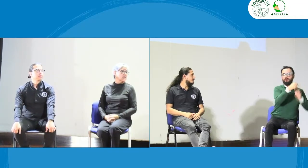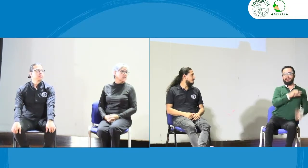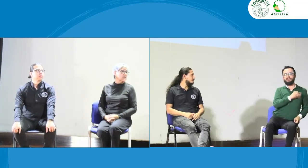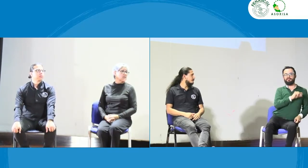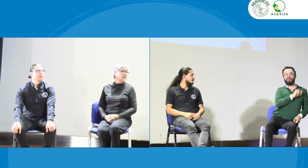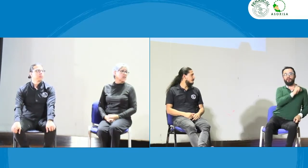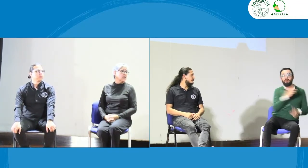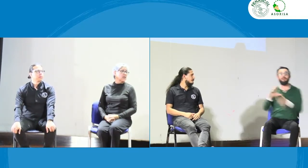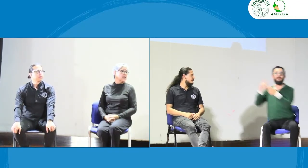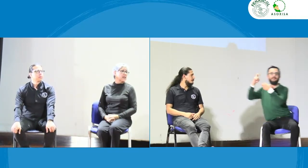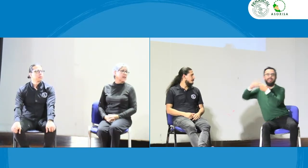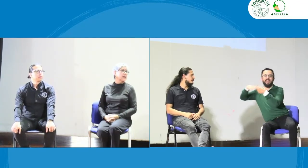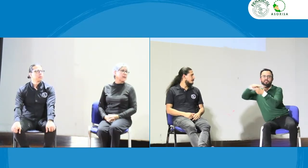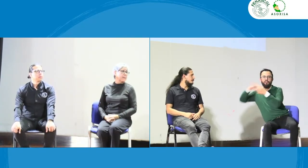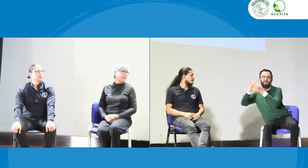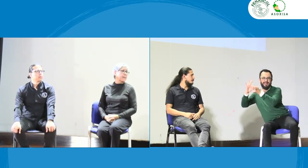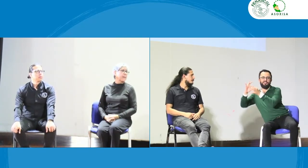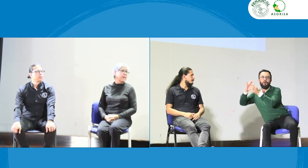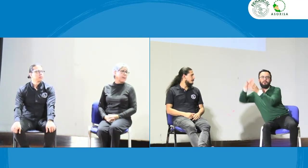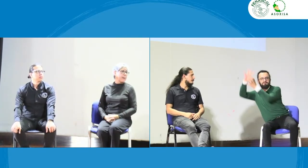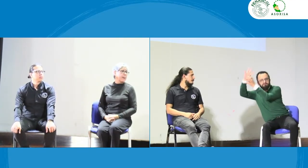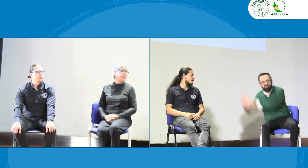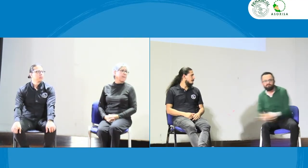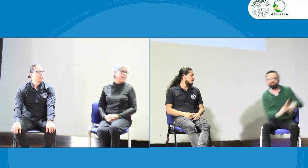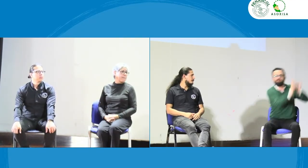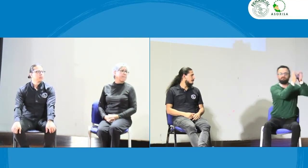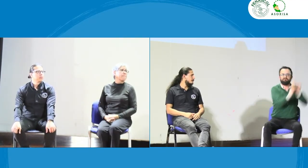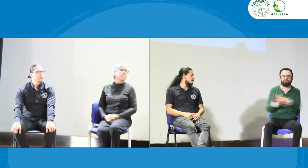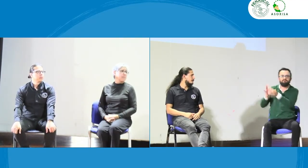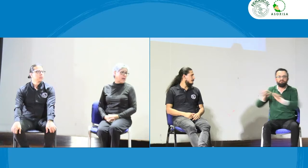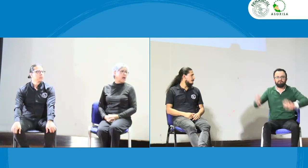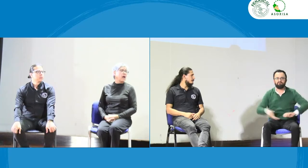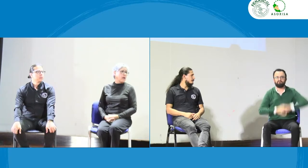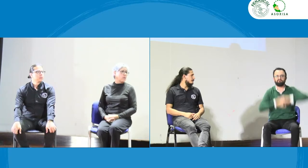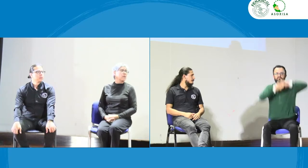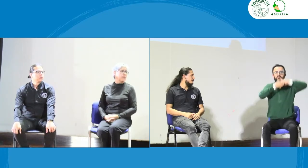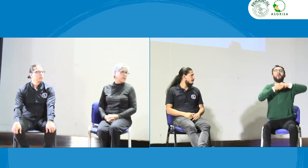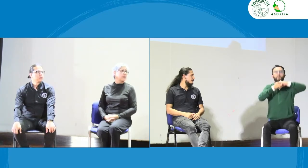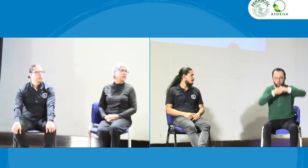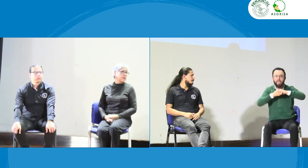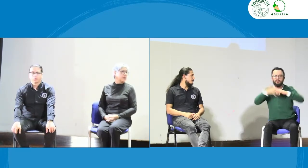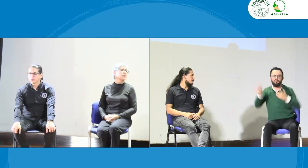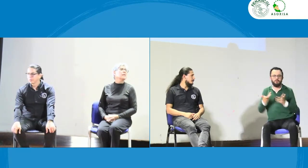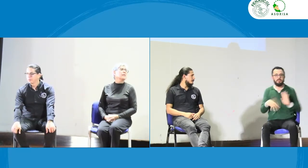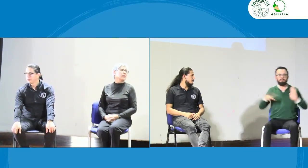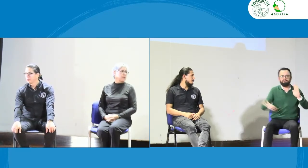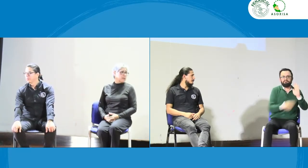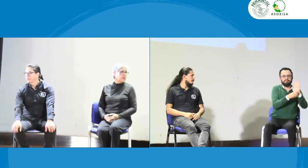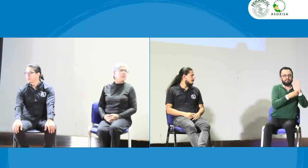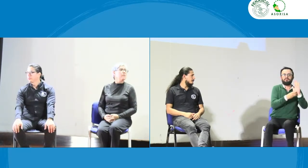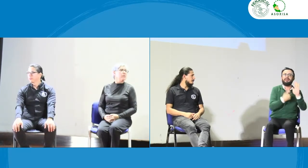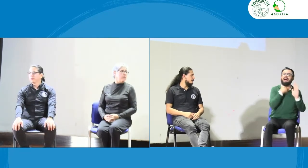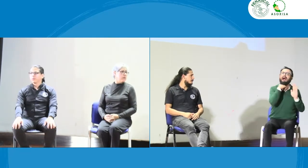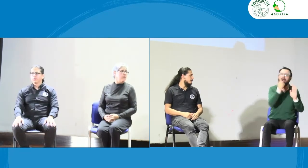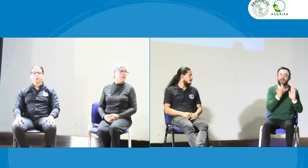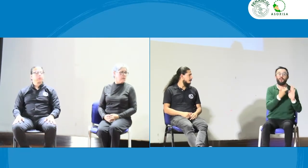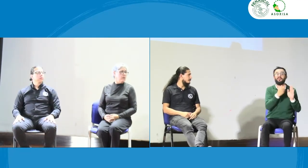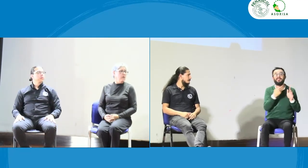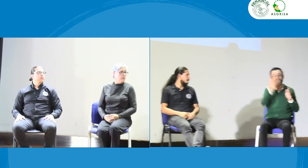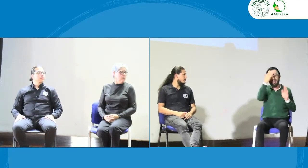pero en el INSOR también están trabajando esto y qué bueno que se haga de manera mancomunada con la federación y que de alguna